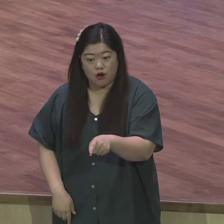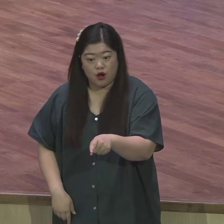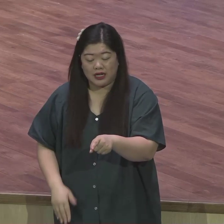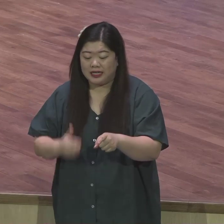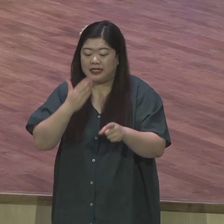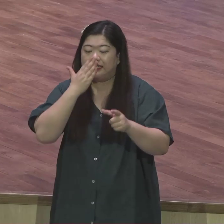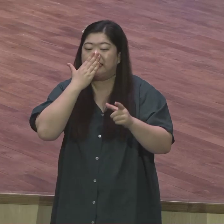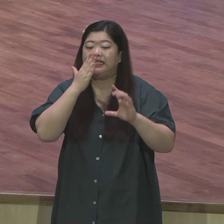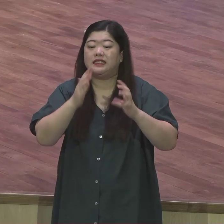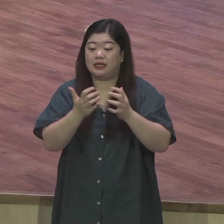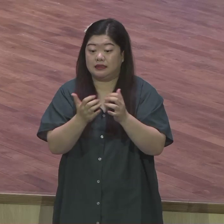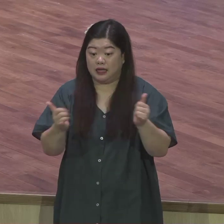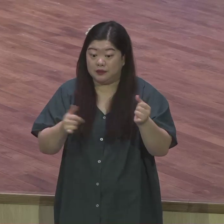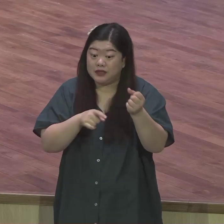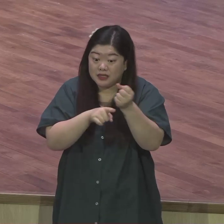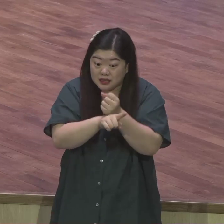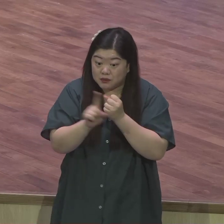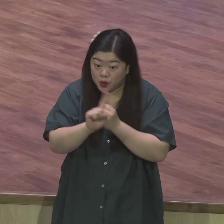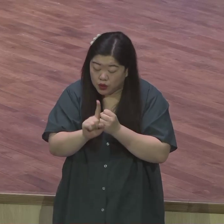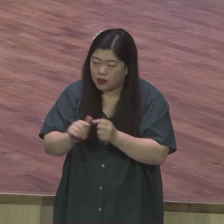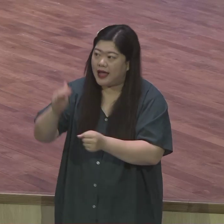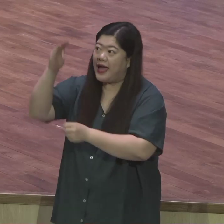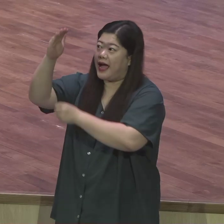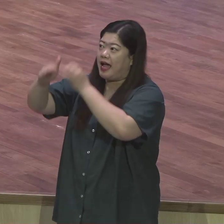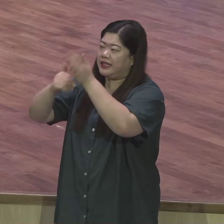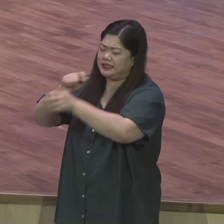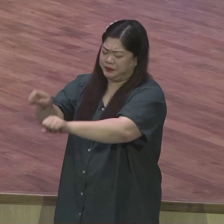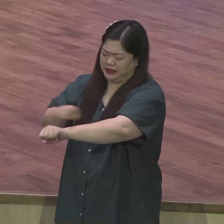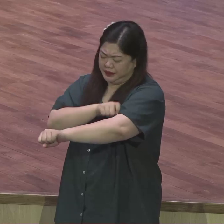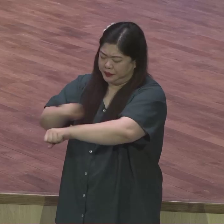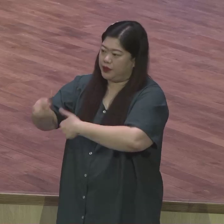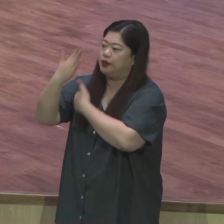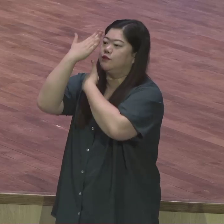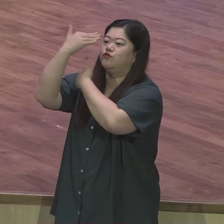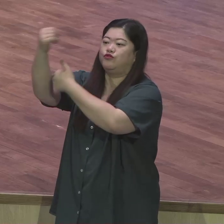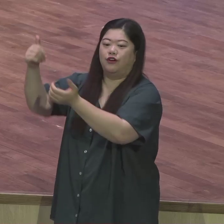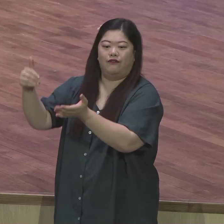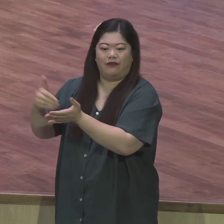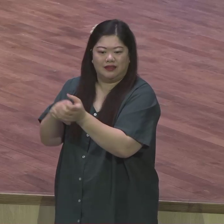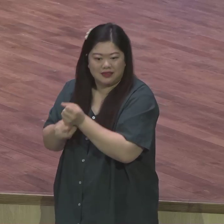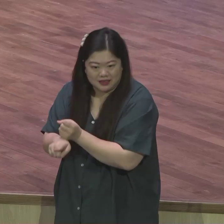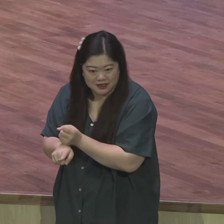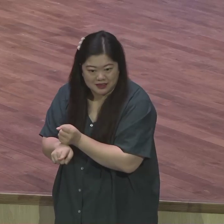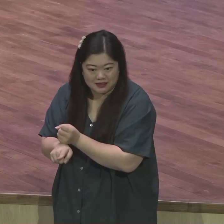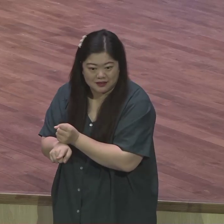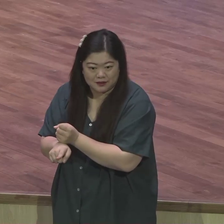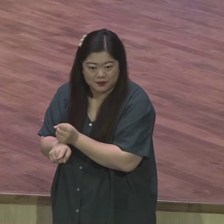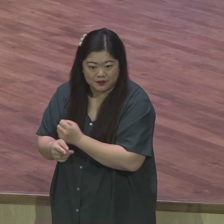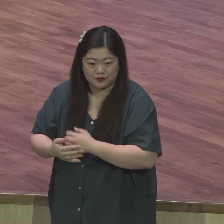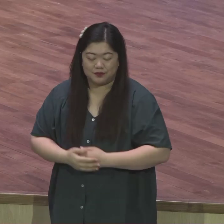말은요 하나님으로부터 특별히 선택받은 민족이다 그런 뜻이에요 이스라엘 사람이라